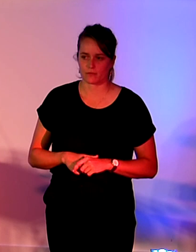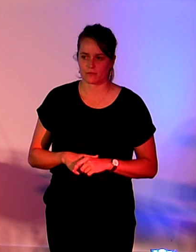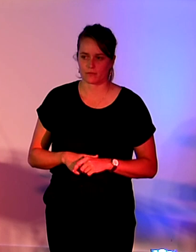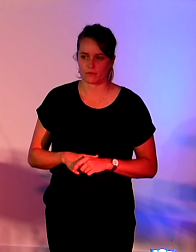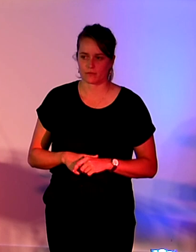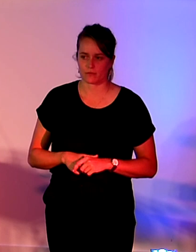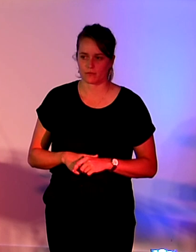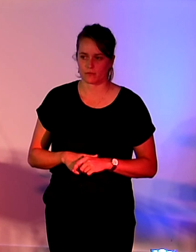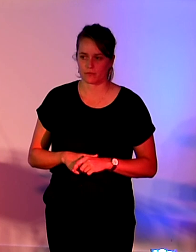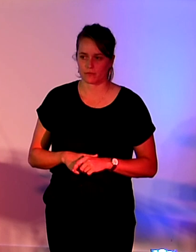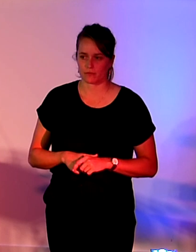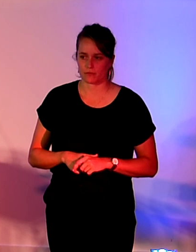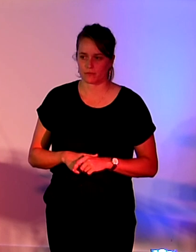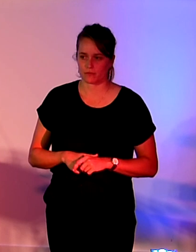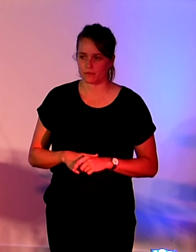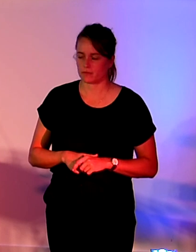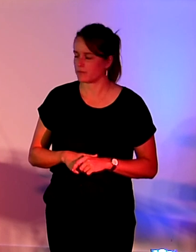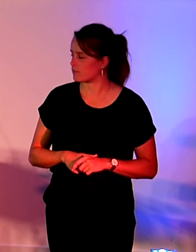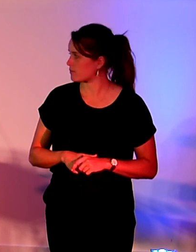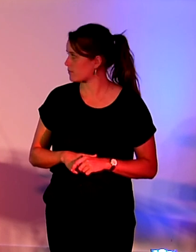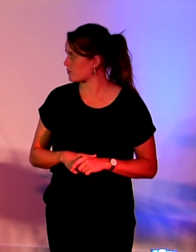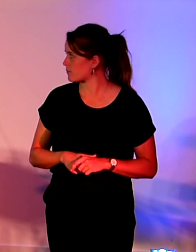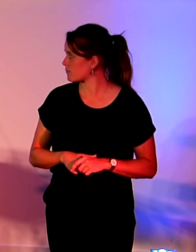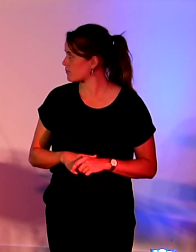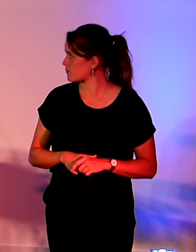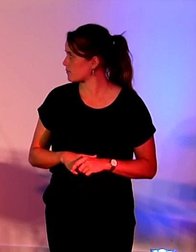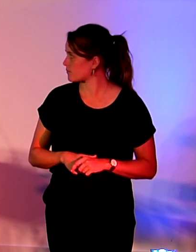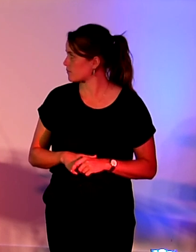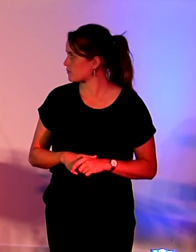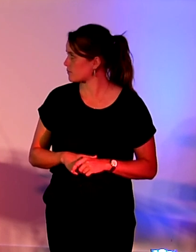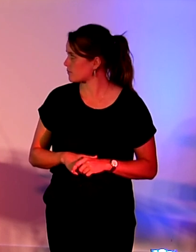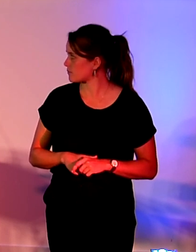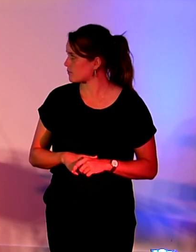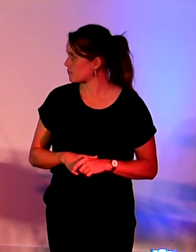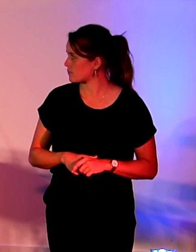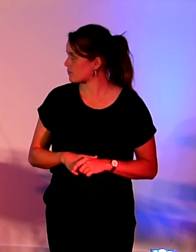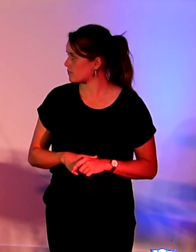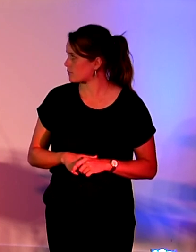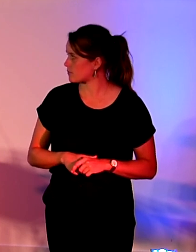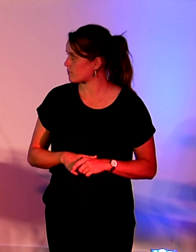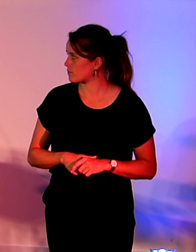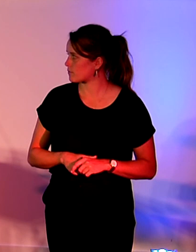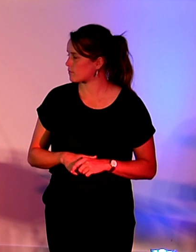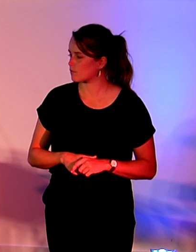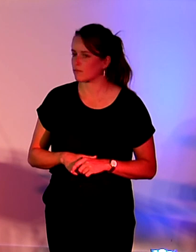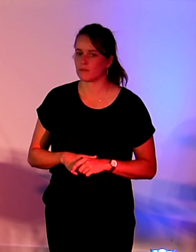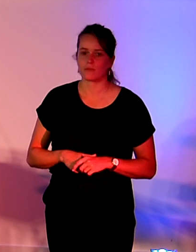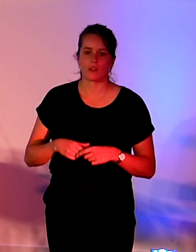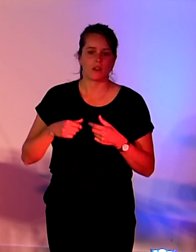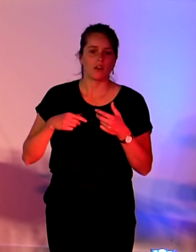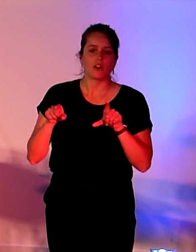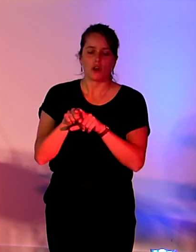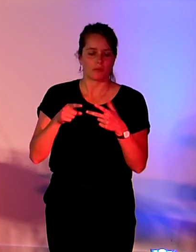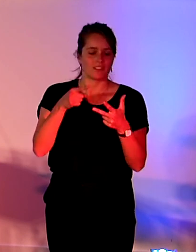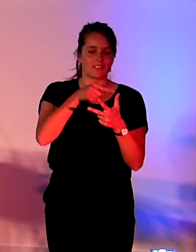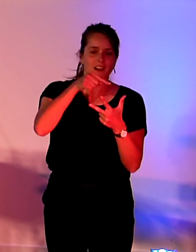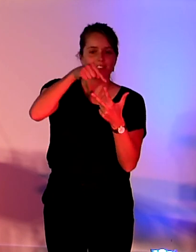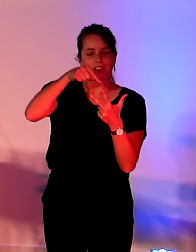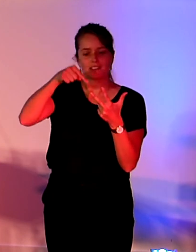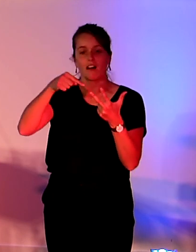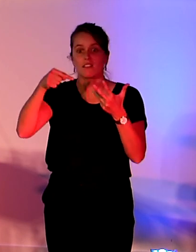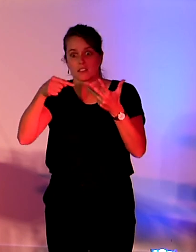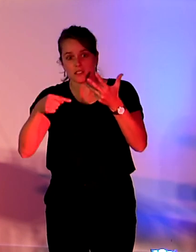en fait on essaie vraiment d'apporter une cohérence en termes de